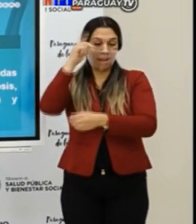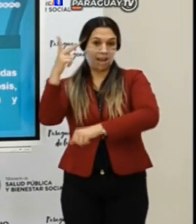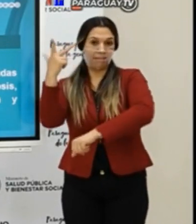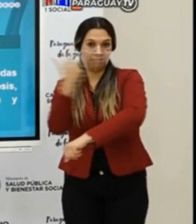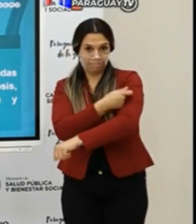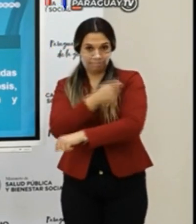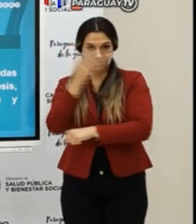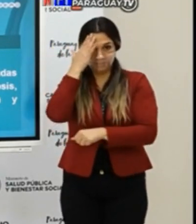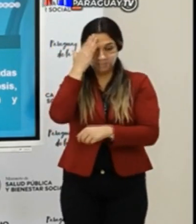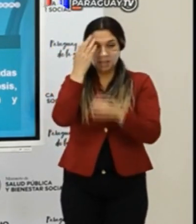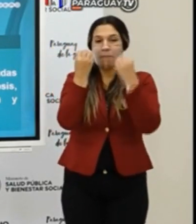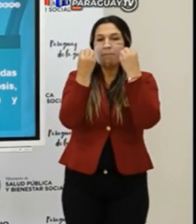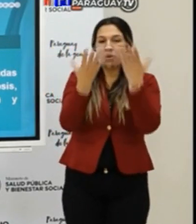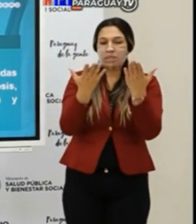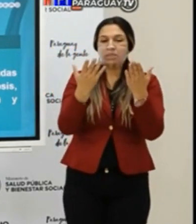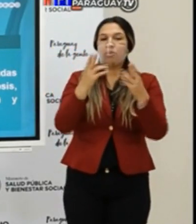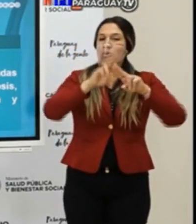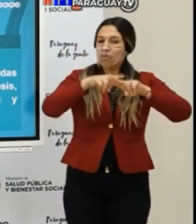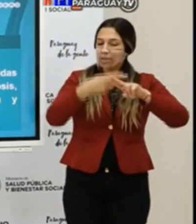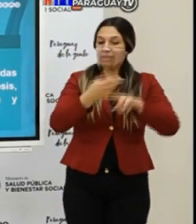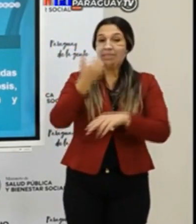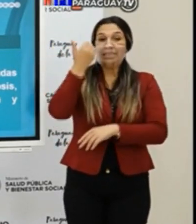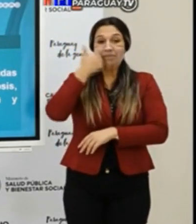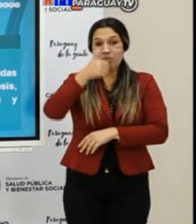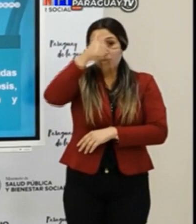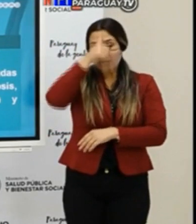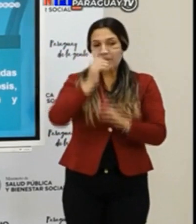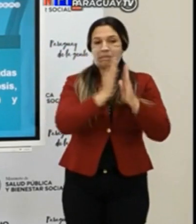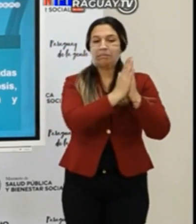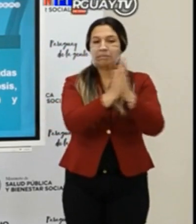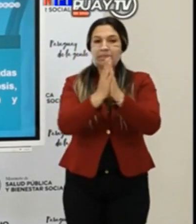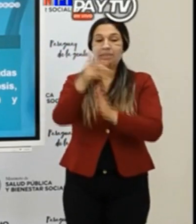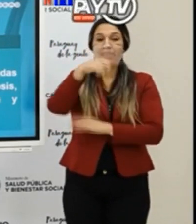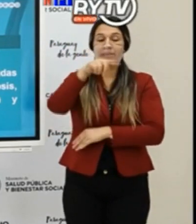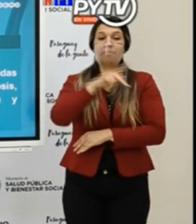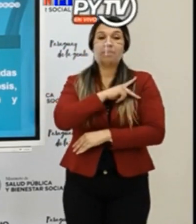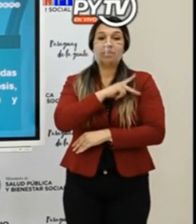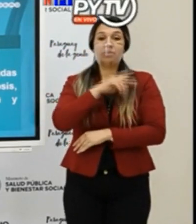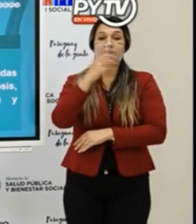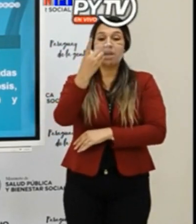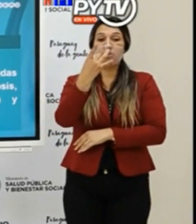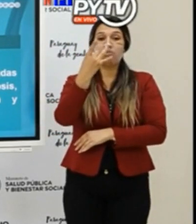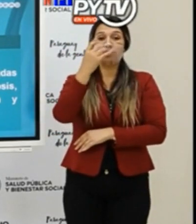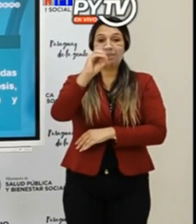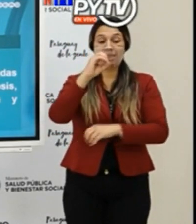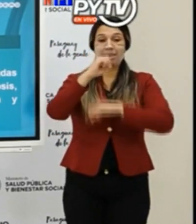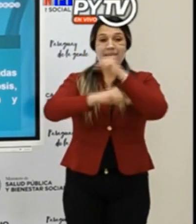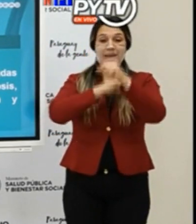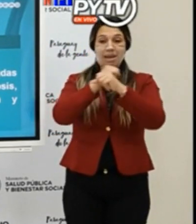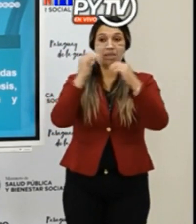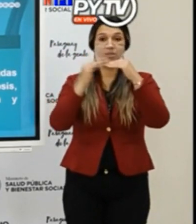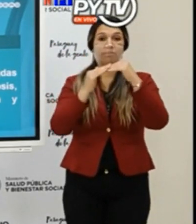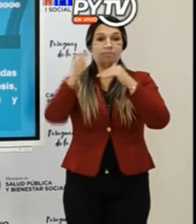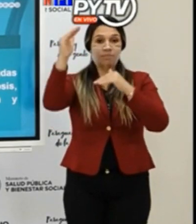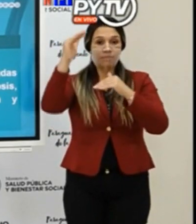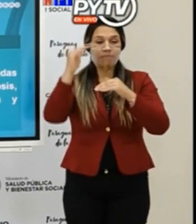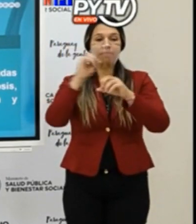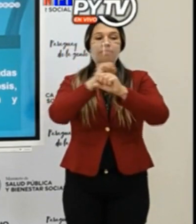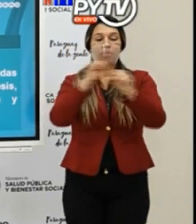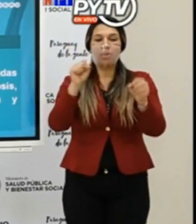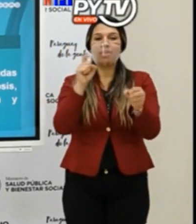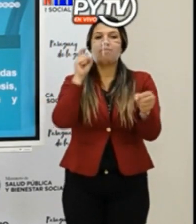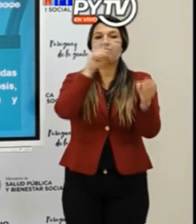este fin de semana hago énfasis sobre todo las personas adultas mayores de 80 años y más empiecen a